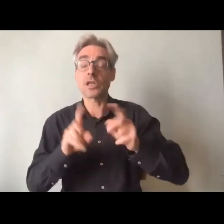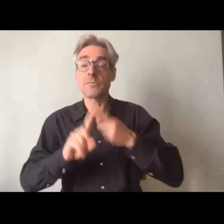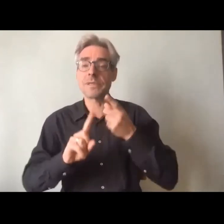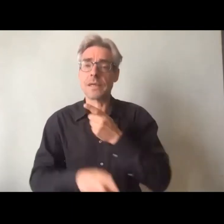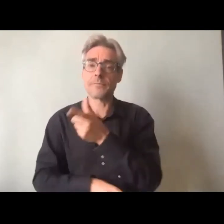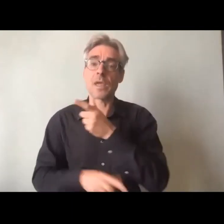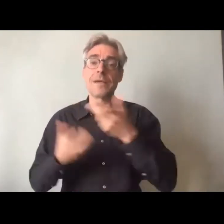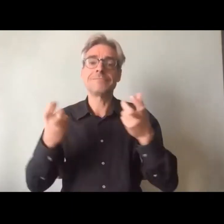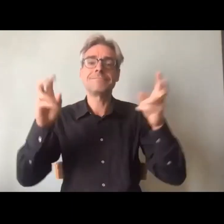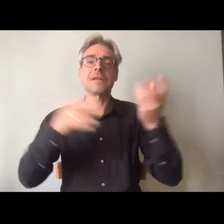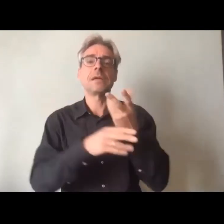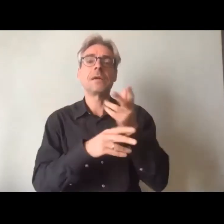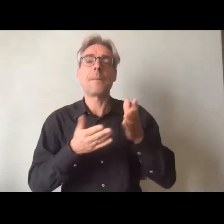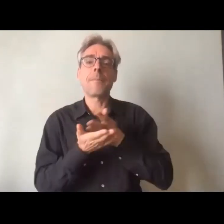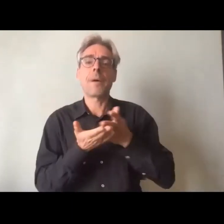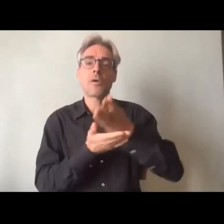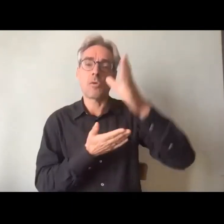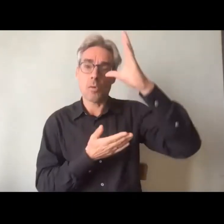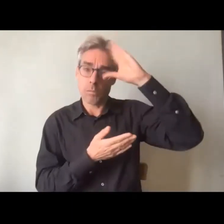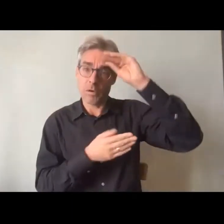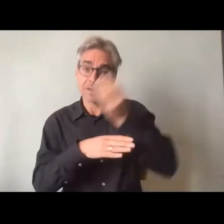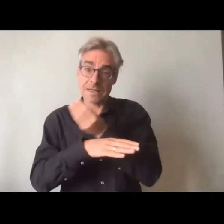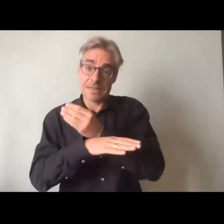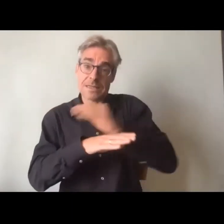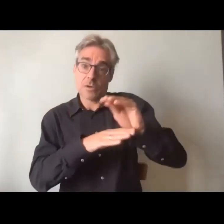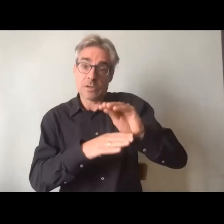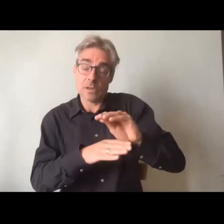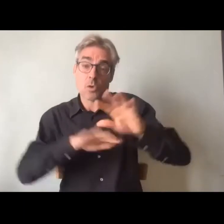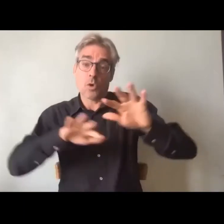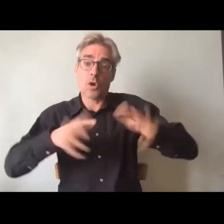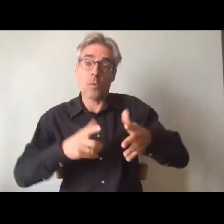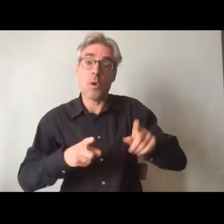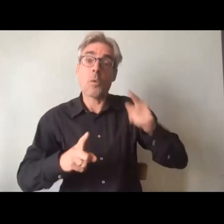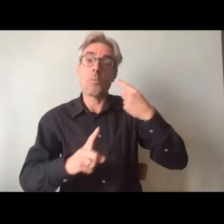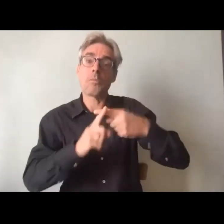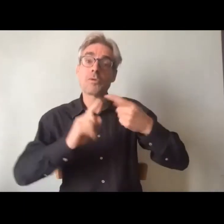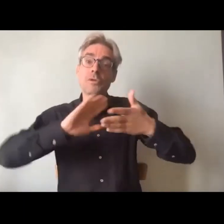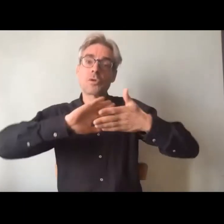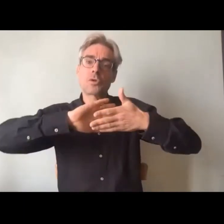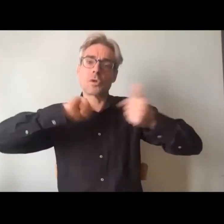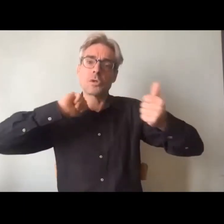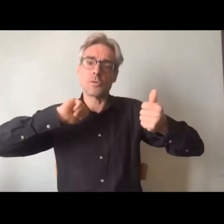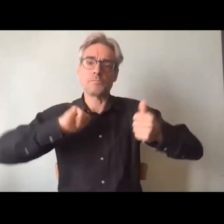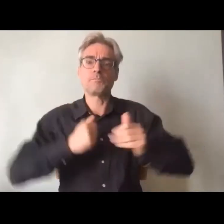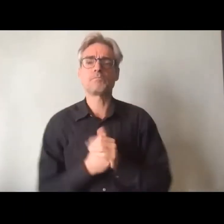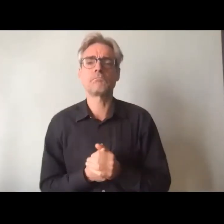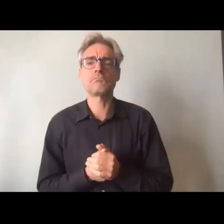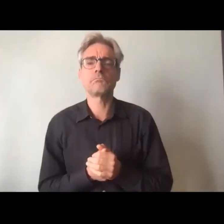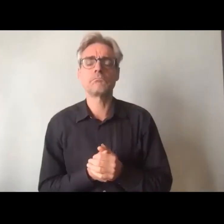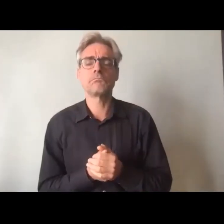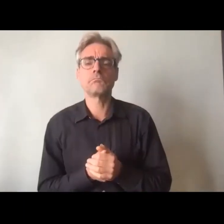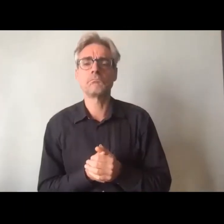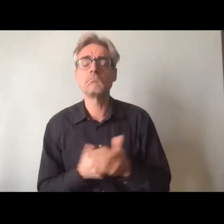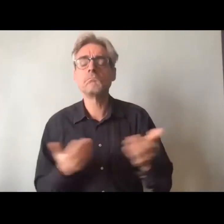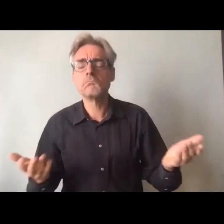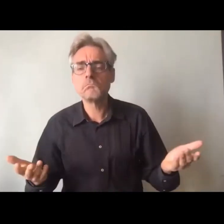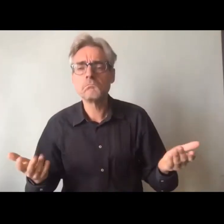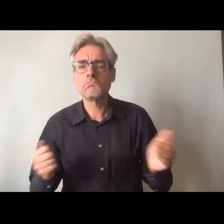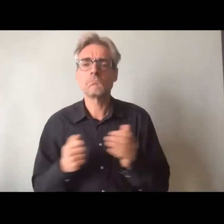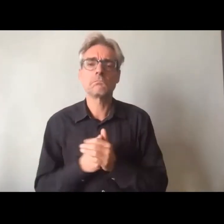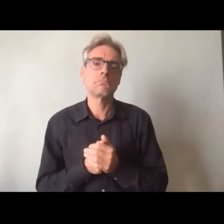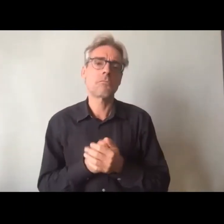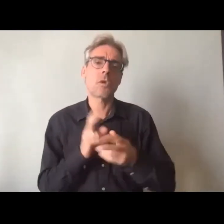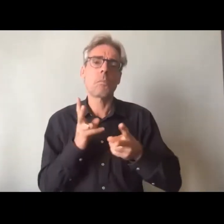sécurisation des parcours professionnels et des transitions alors je veux dire que